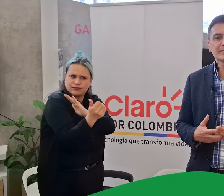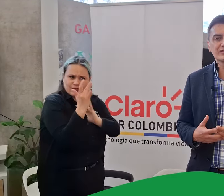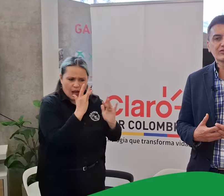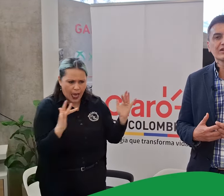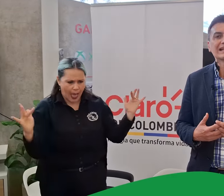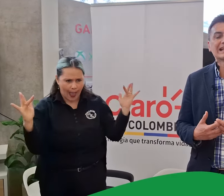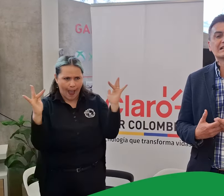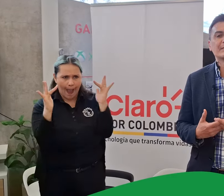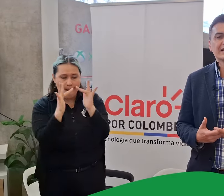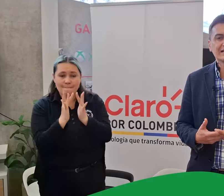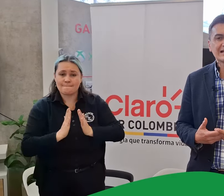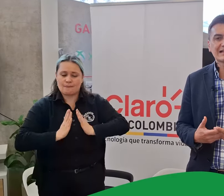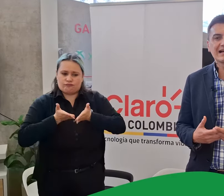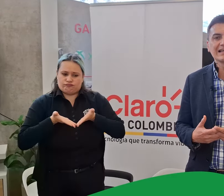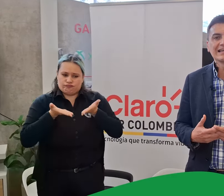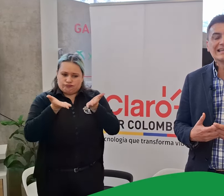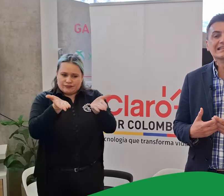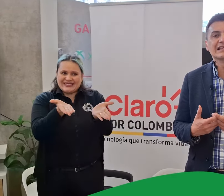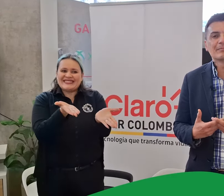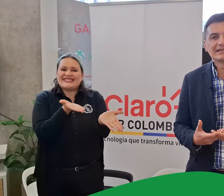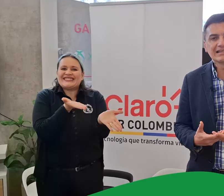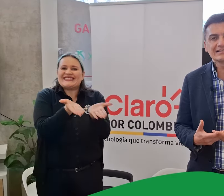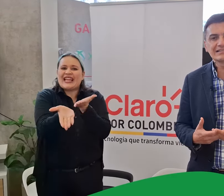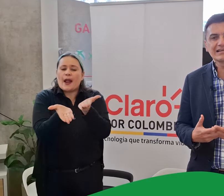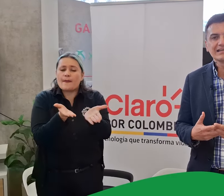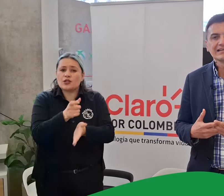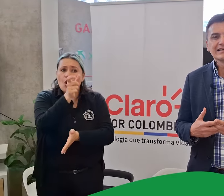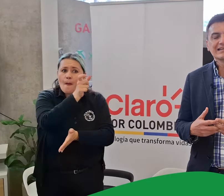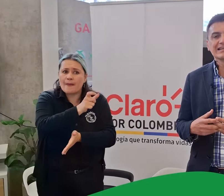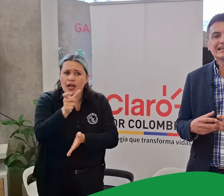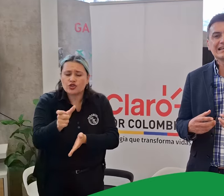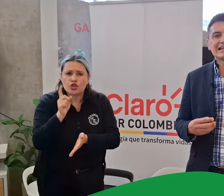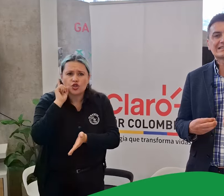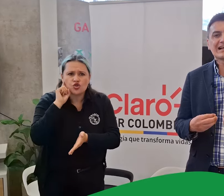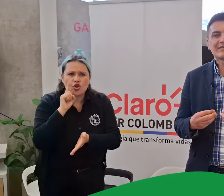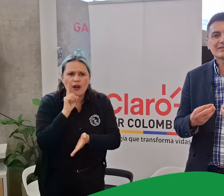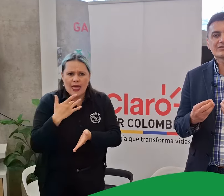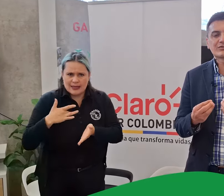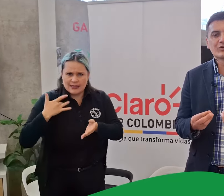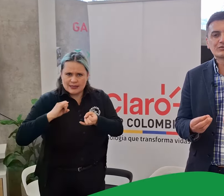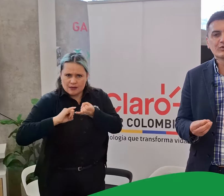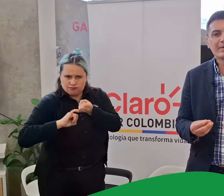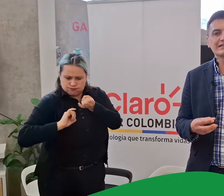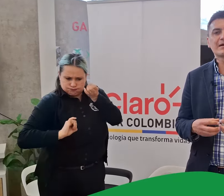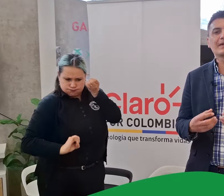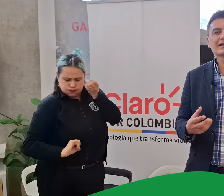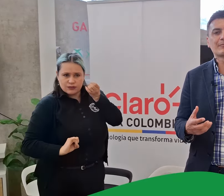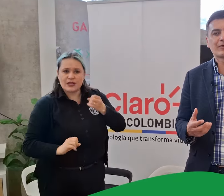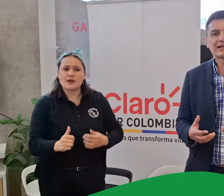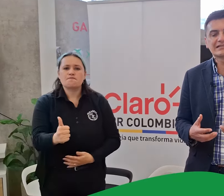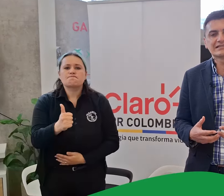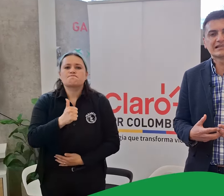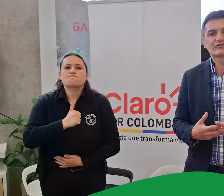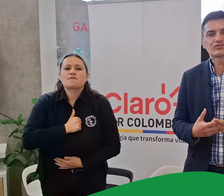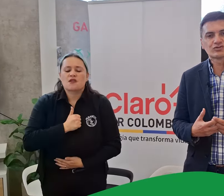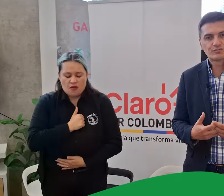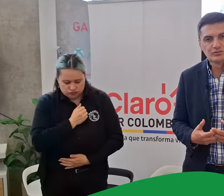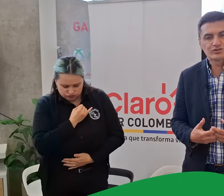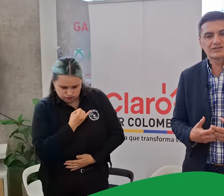servicio que les brinde esa independencia y esa solvencia para que puedan asistir a nuestros puntos